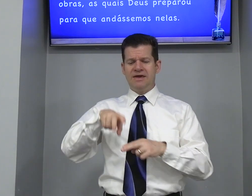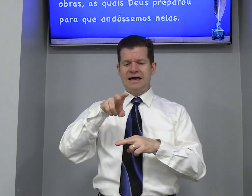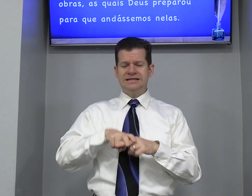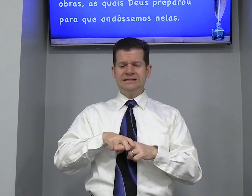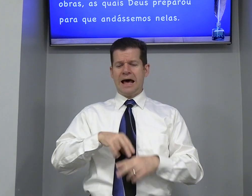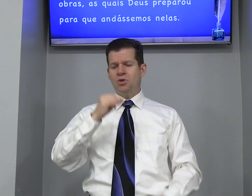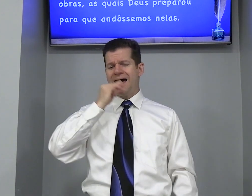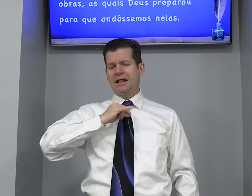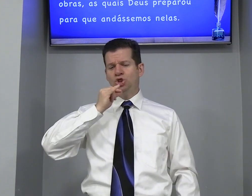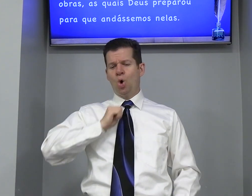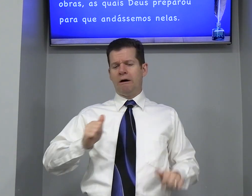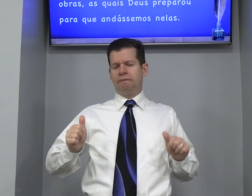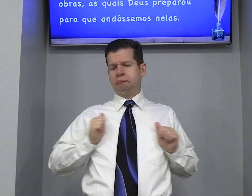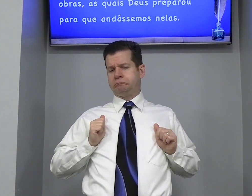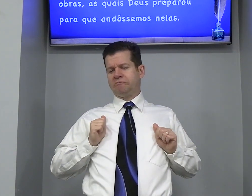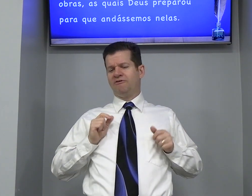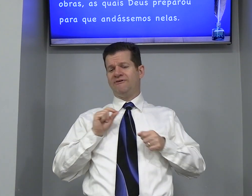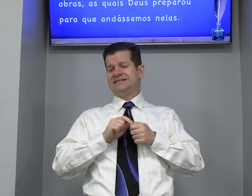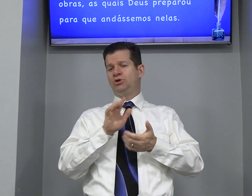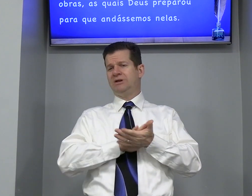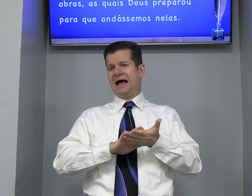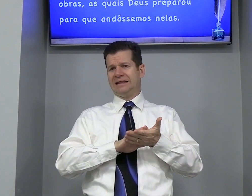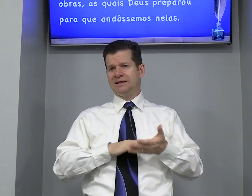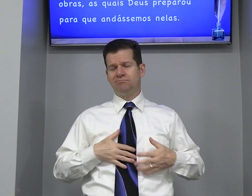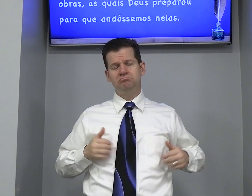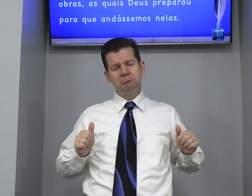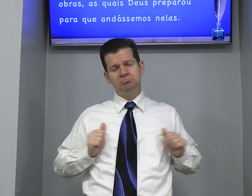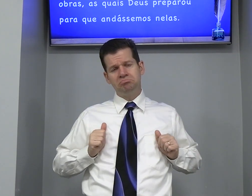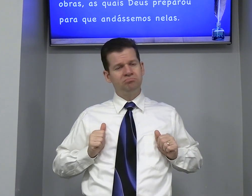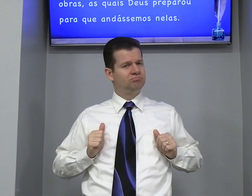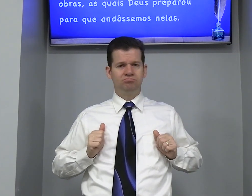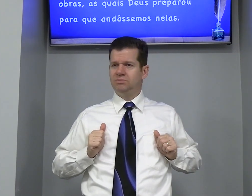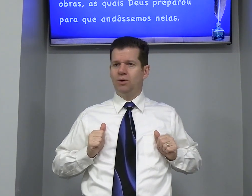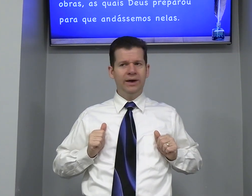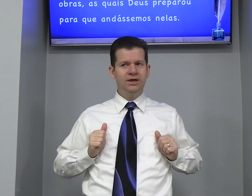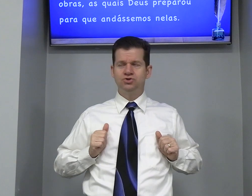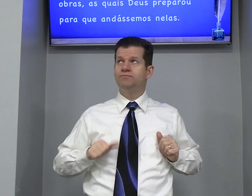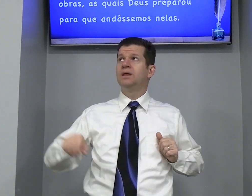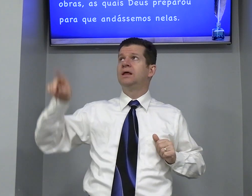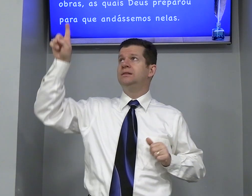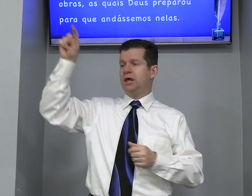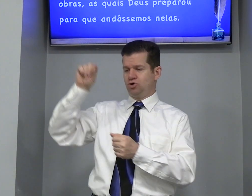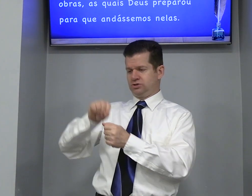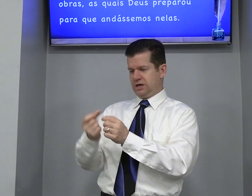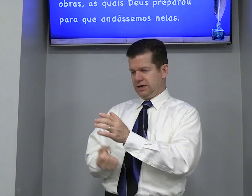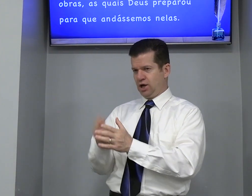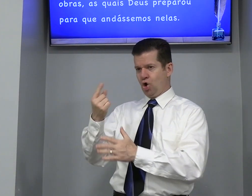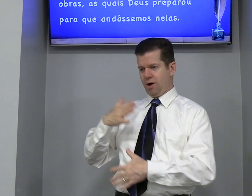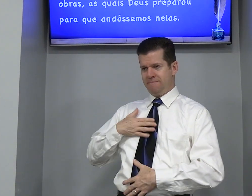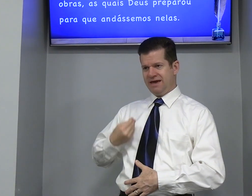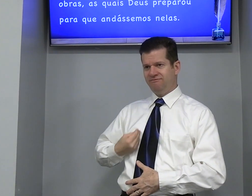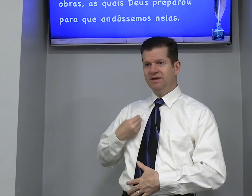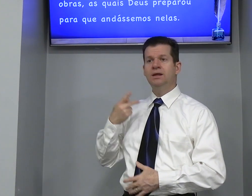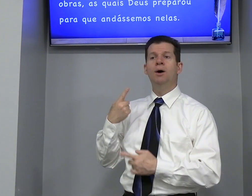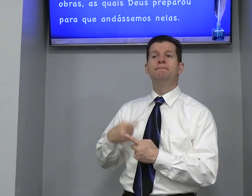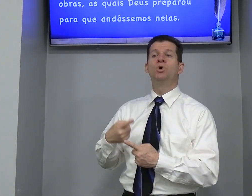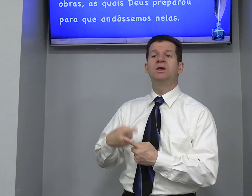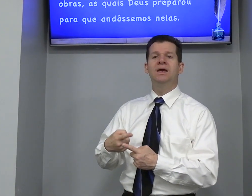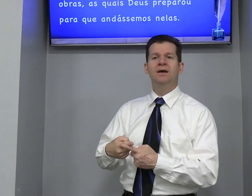ficar Sentado A toa Fazendo nada Não é isso Deus Criou A minha vida Por que?